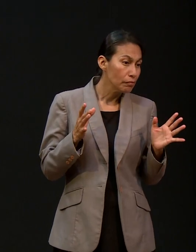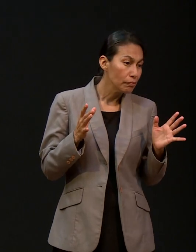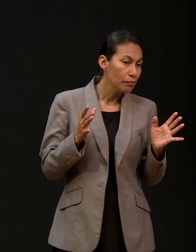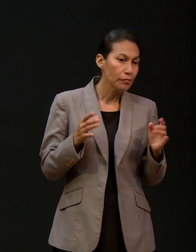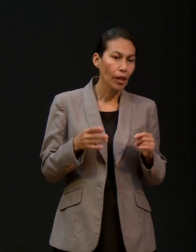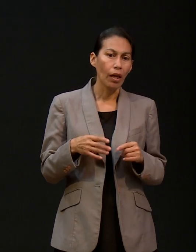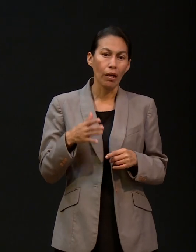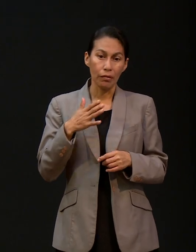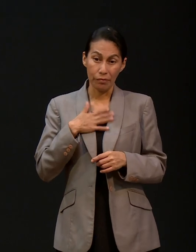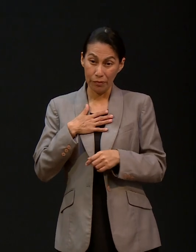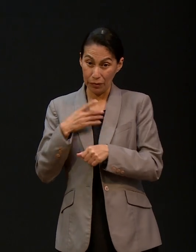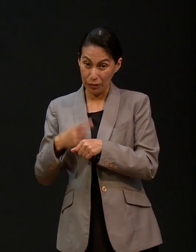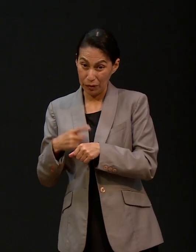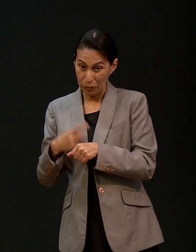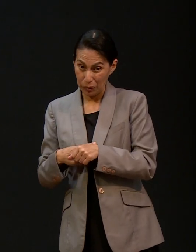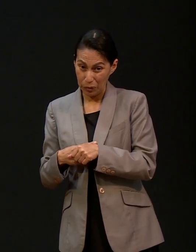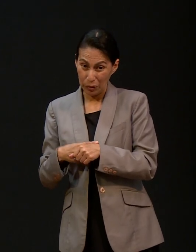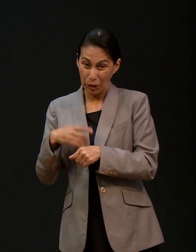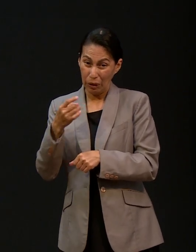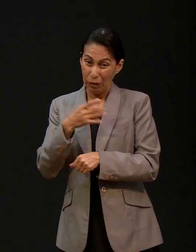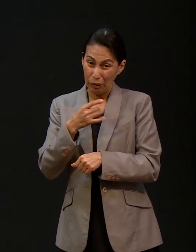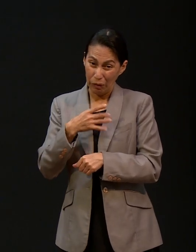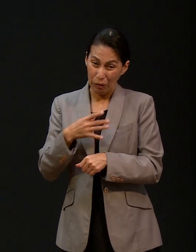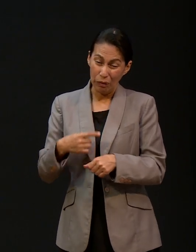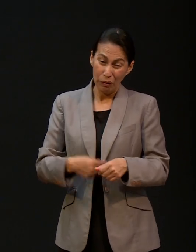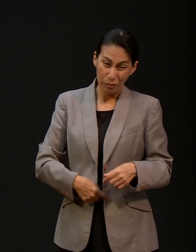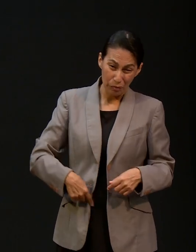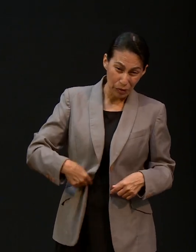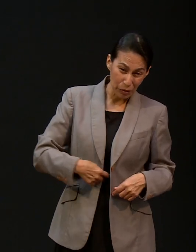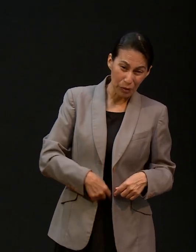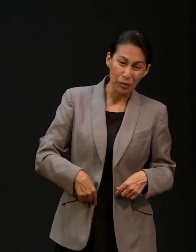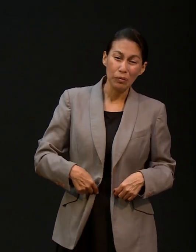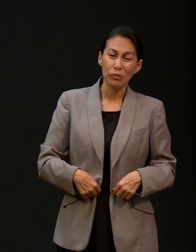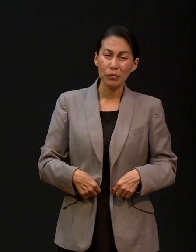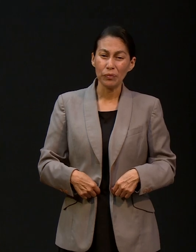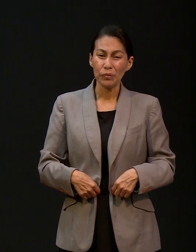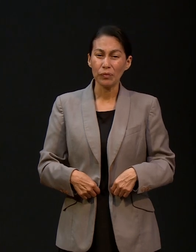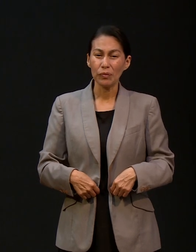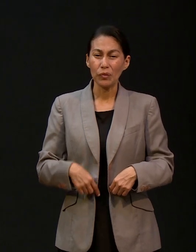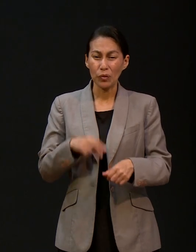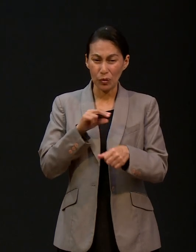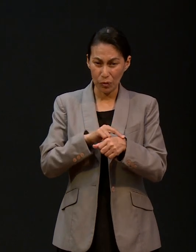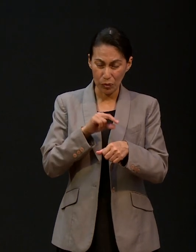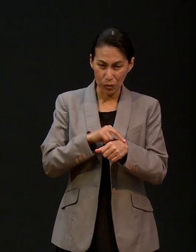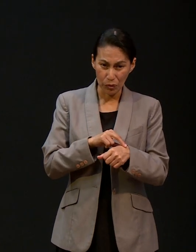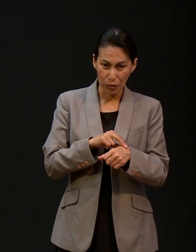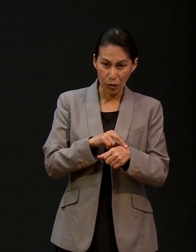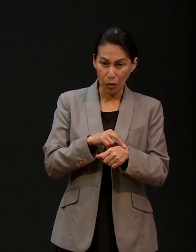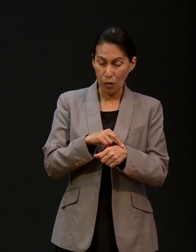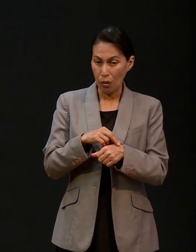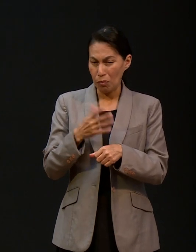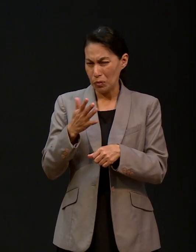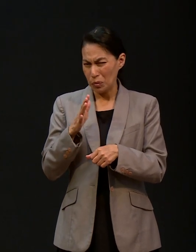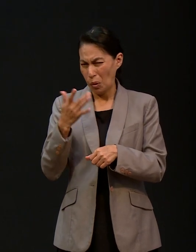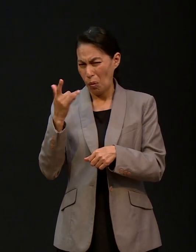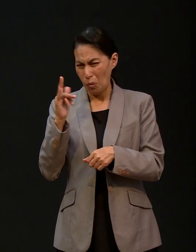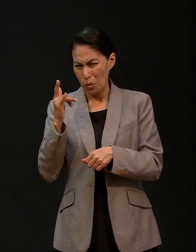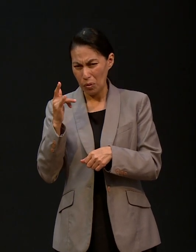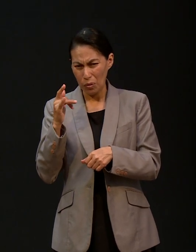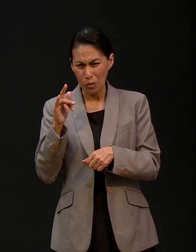me enfermo, un dolor en el abdomen, vamos a consultar, empezamos con fiebre. En julio. Sí, fue por allá de